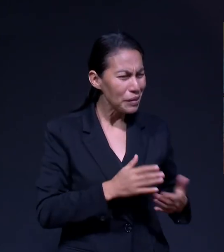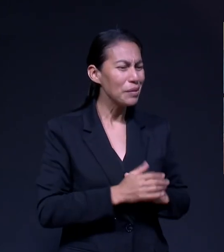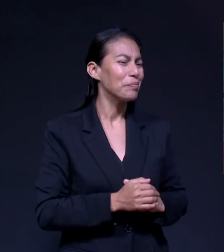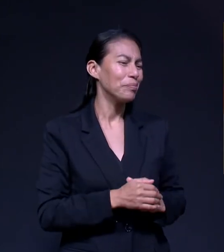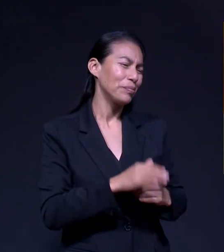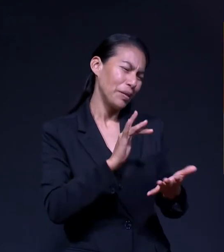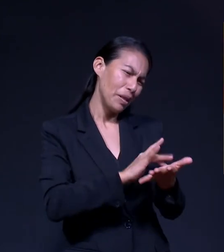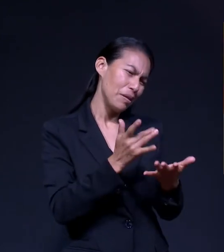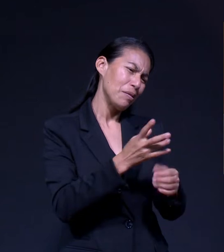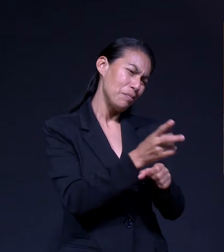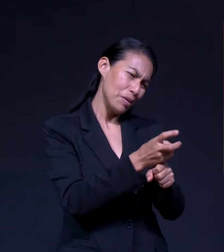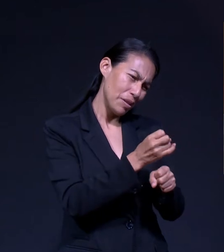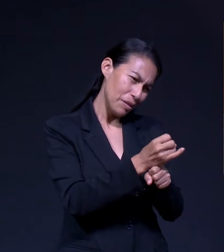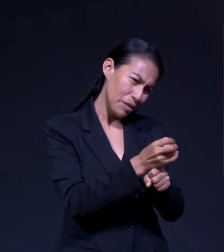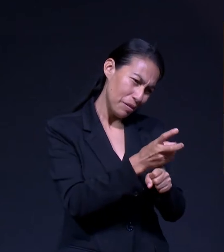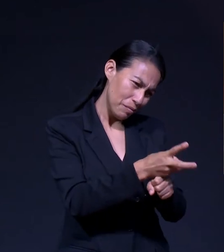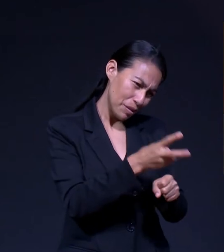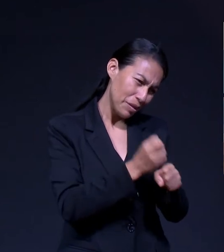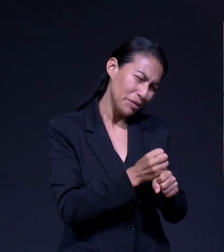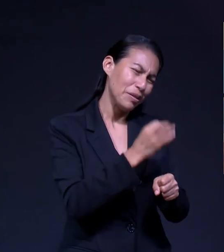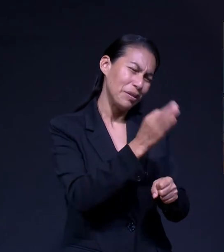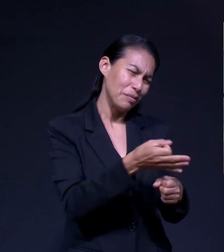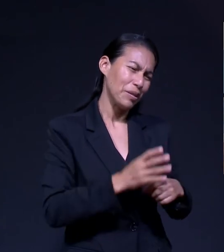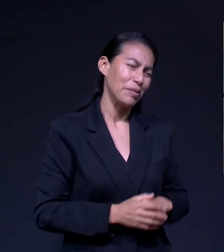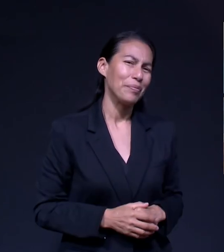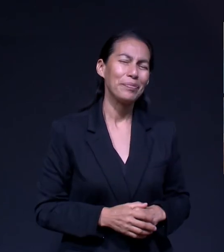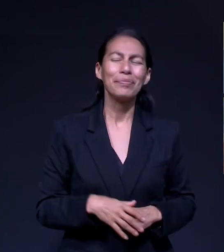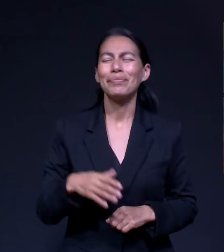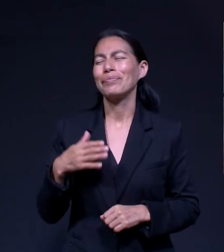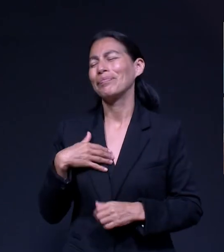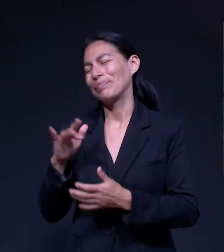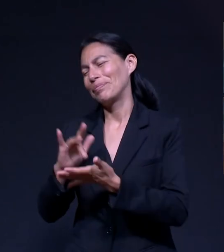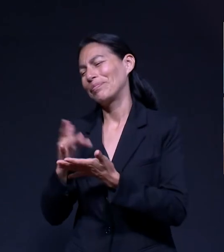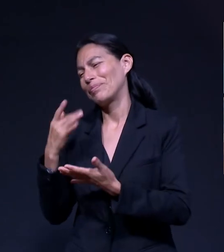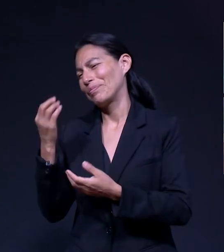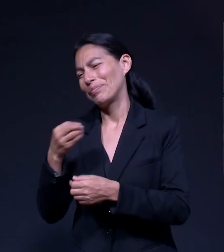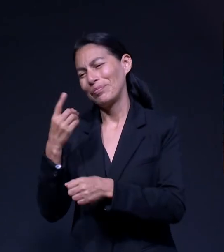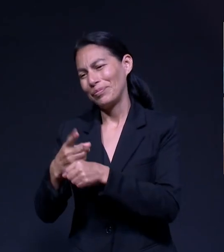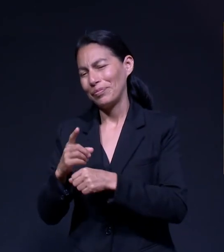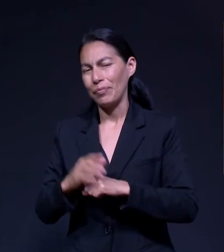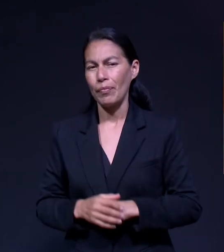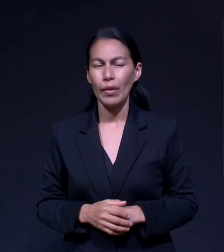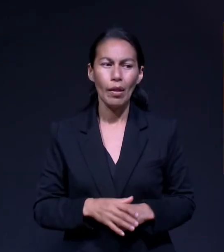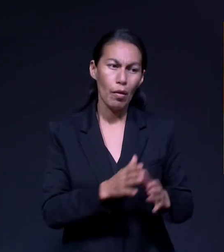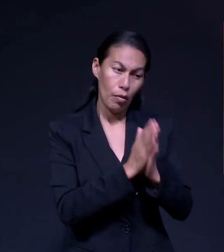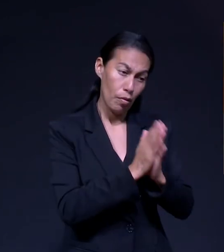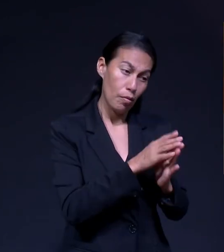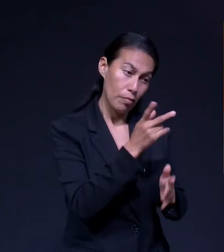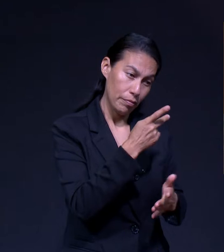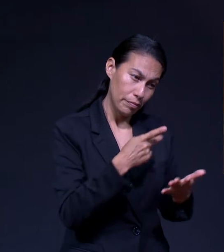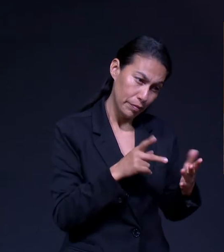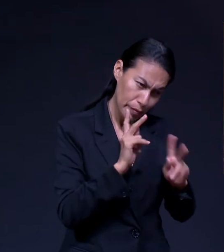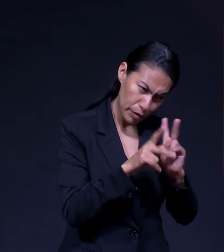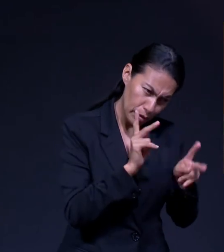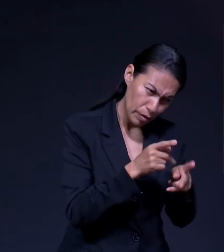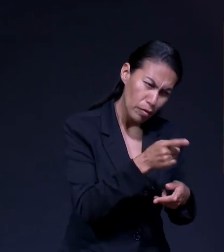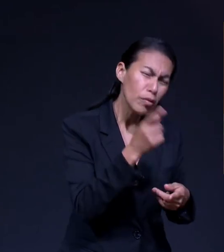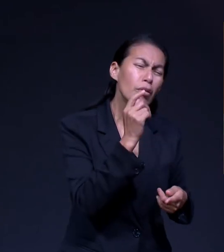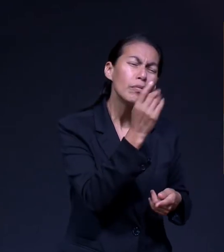Es un privilegio Gracias a Dios Cuéntanos algo de ti Bueno, mi nombre es Mariela Sofía Tengo